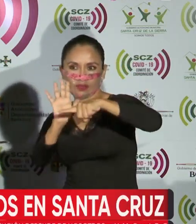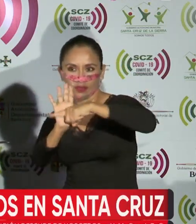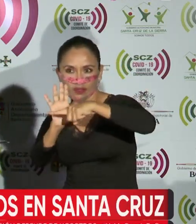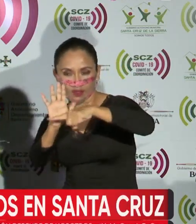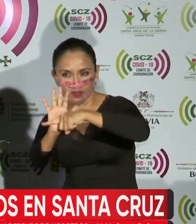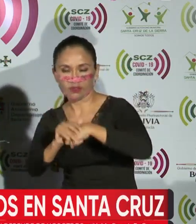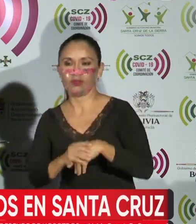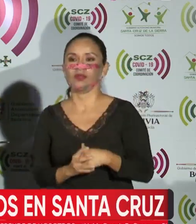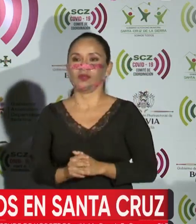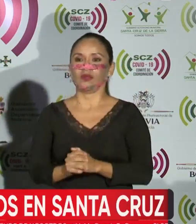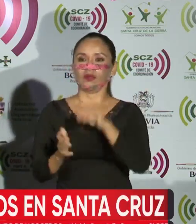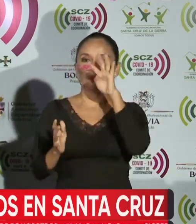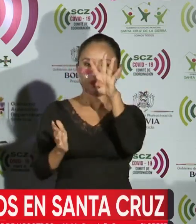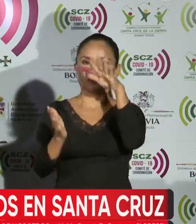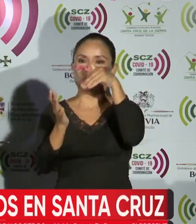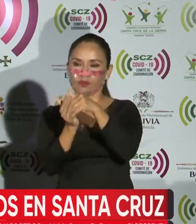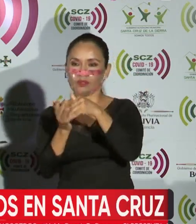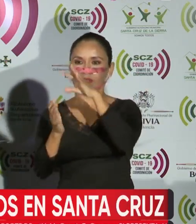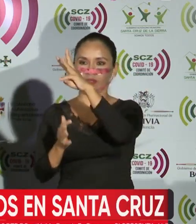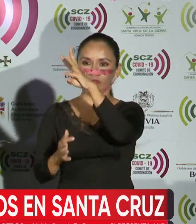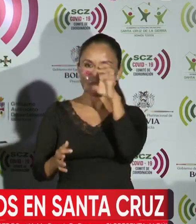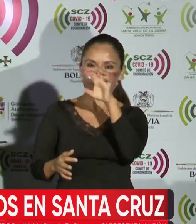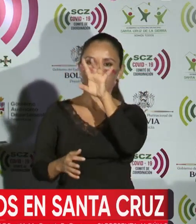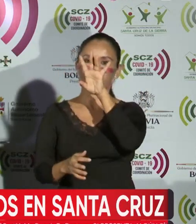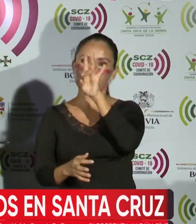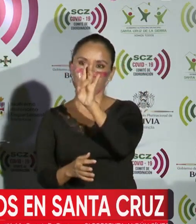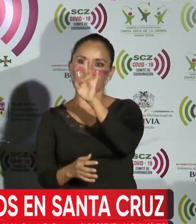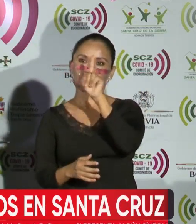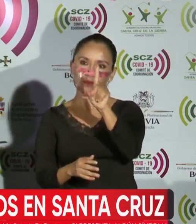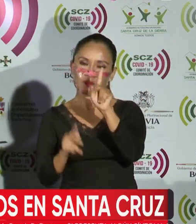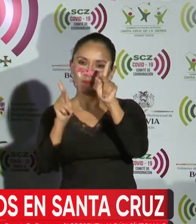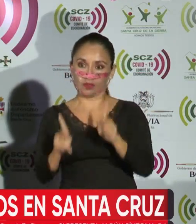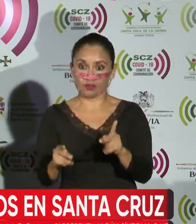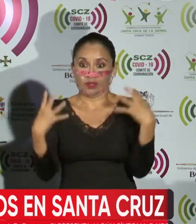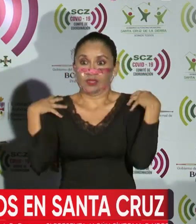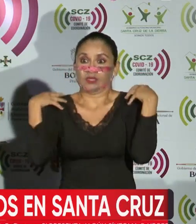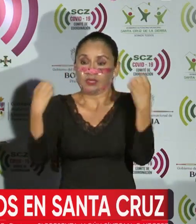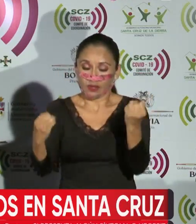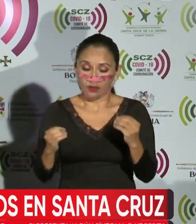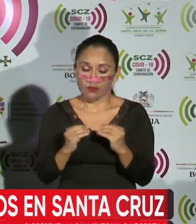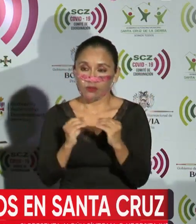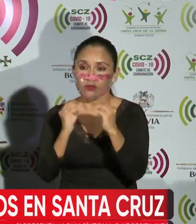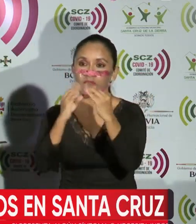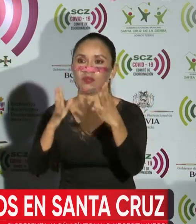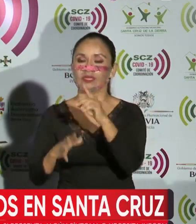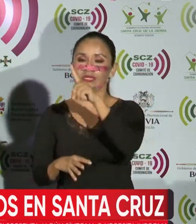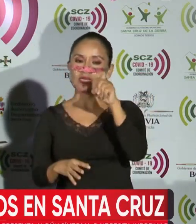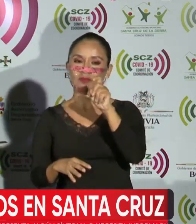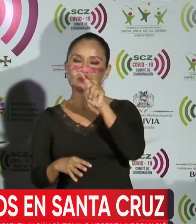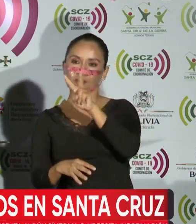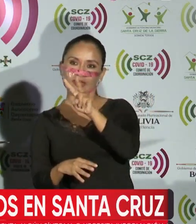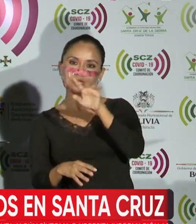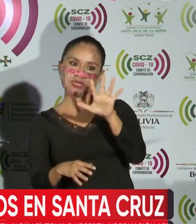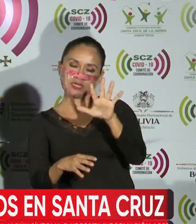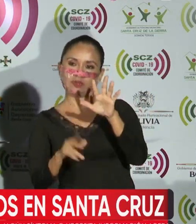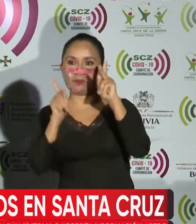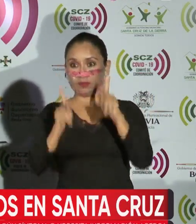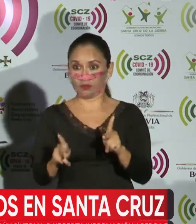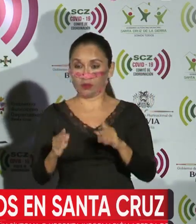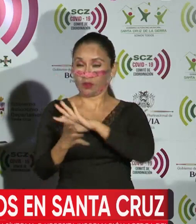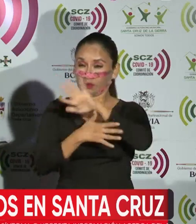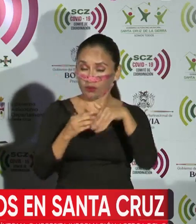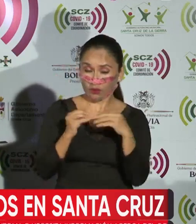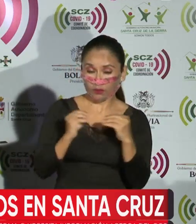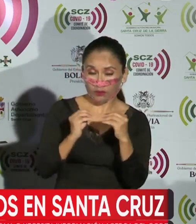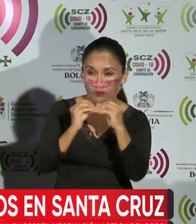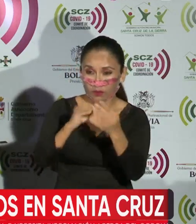descartados 4.671, y recuperados 125. El total